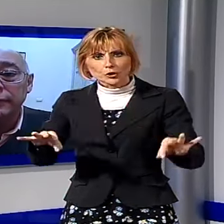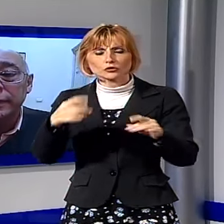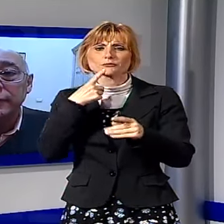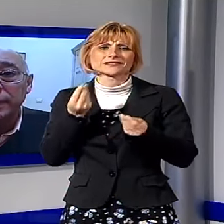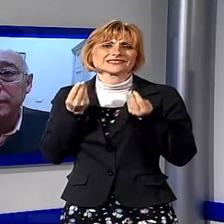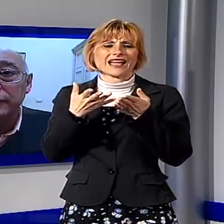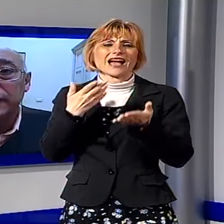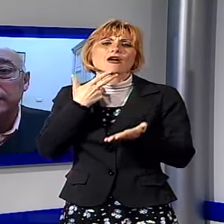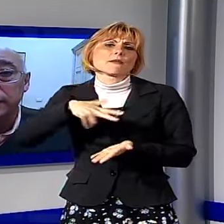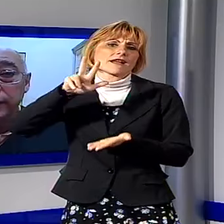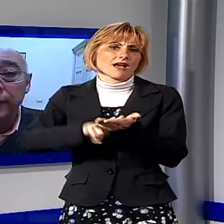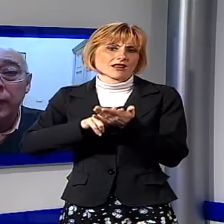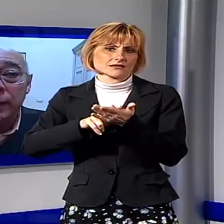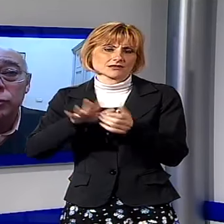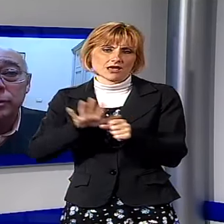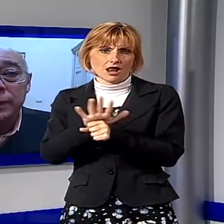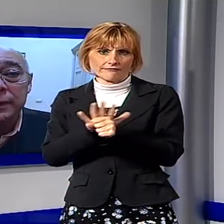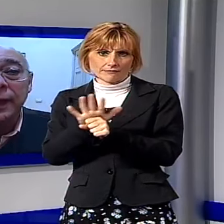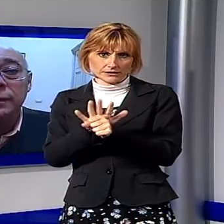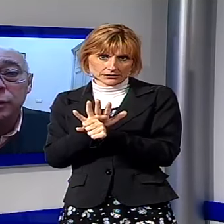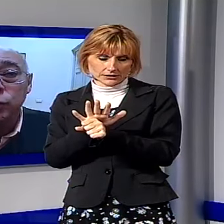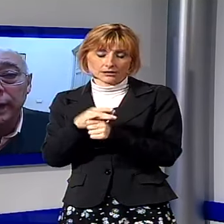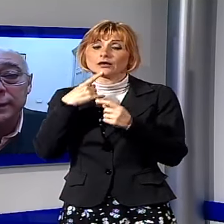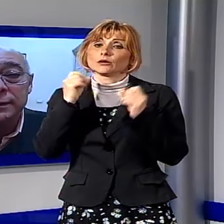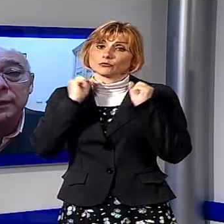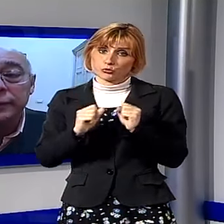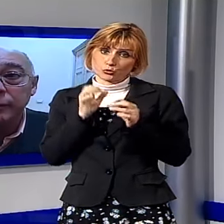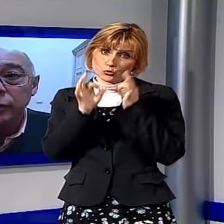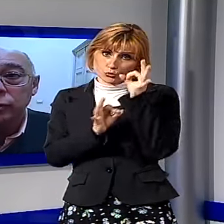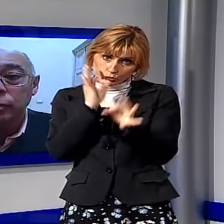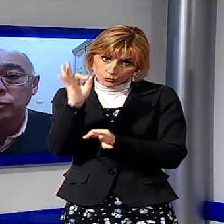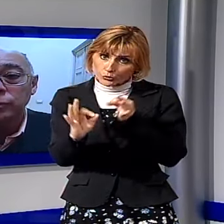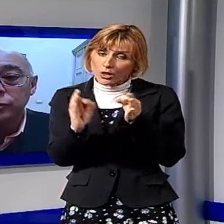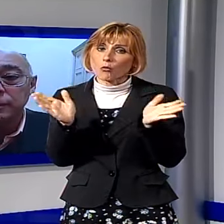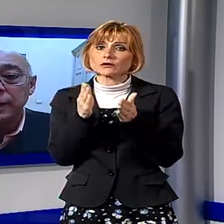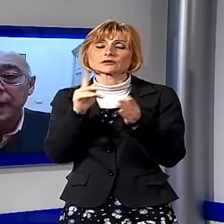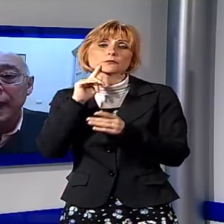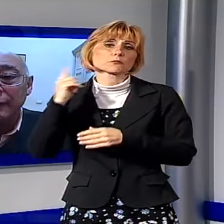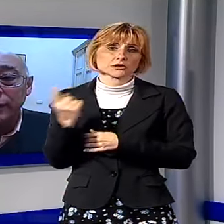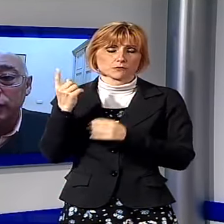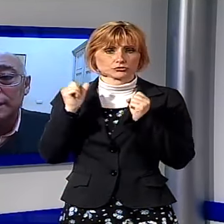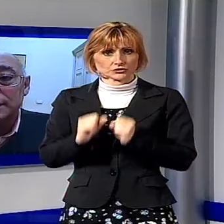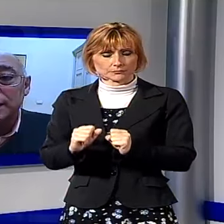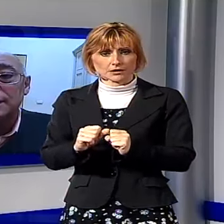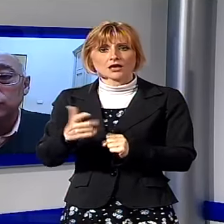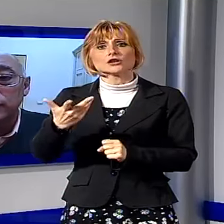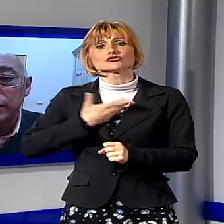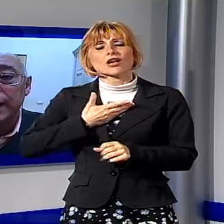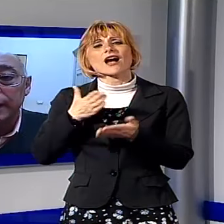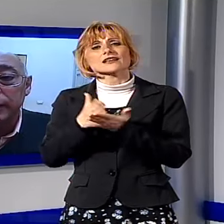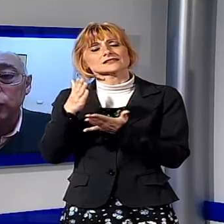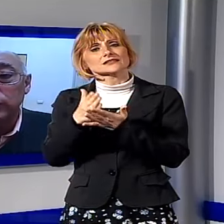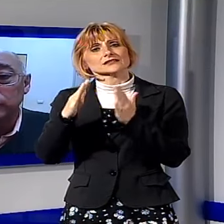pubblica effettivamente deve garantire, la possibilità di curarsi nel miglior modo possibile, avendo l'assistenza